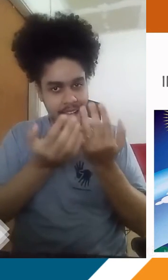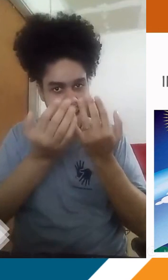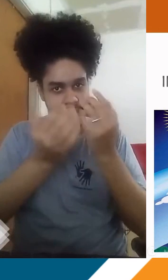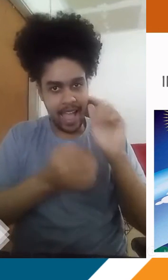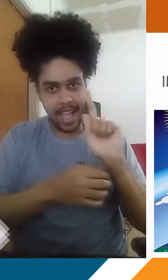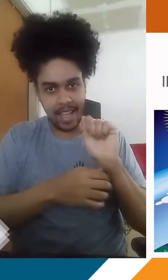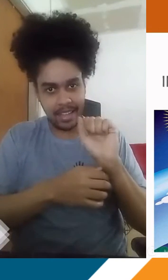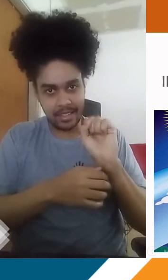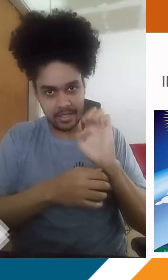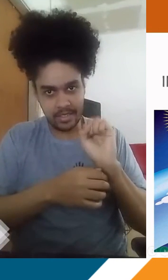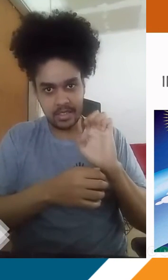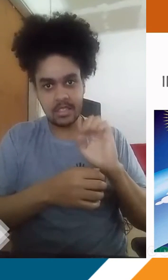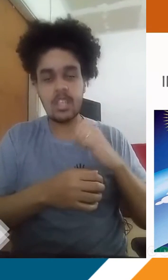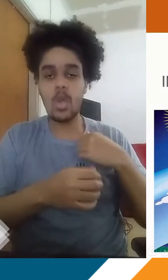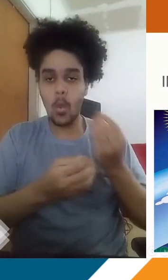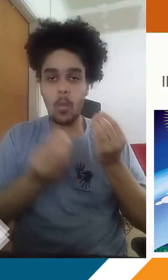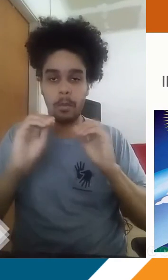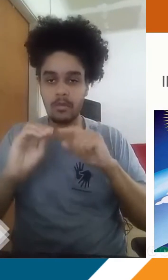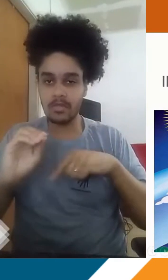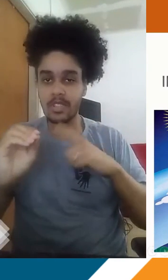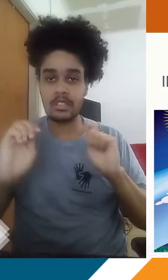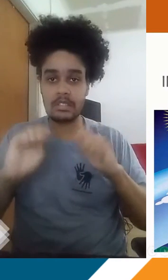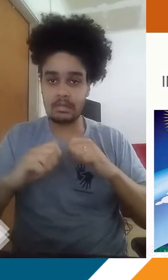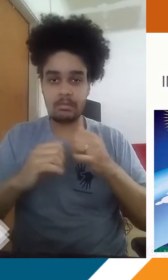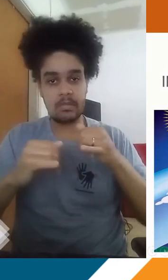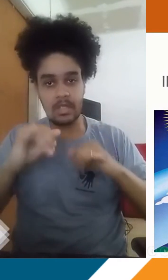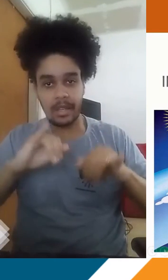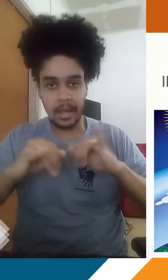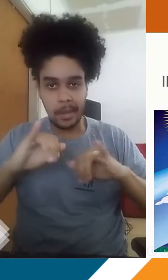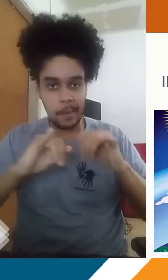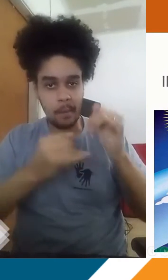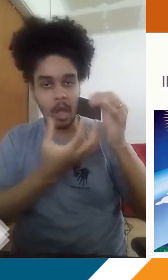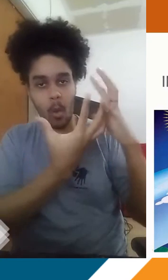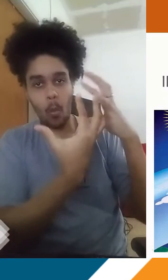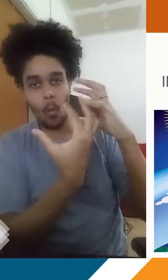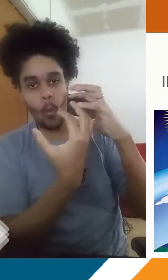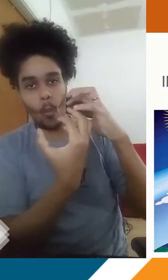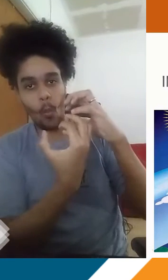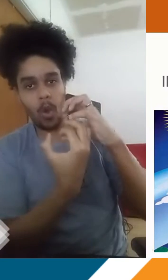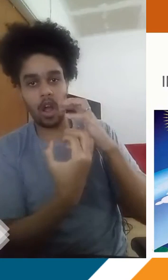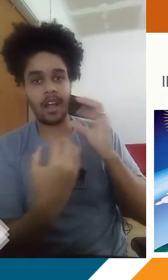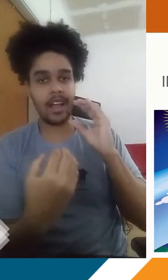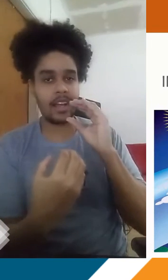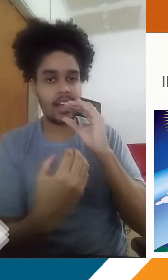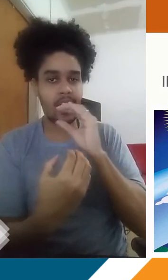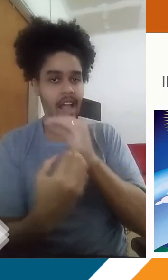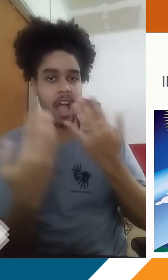deles eu coloquei aqui para vocês como exemplo, que tem uma capacidade química de captar calor, de acumular o calor